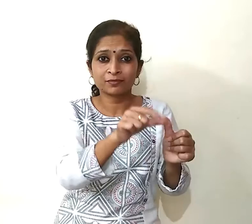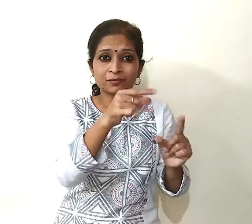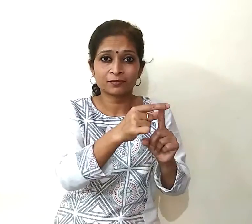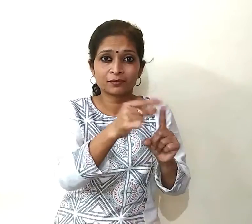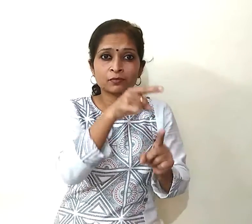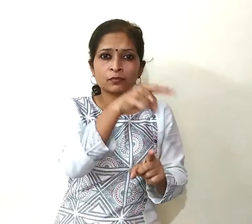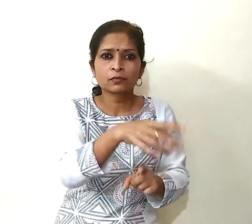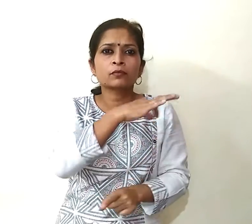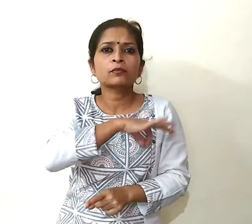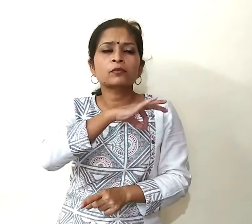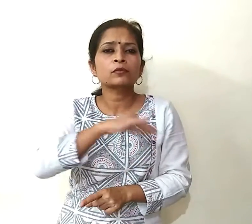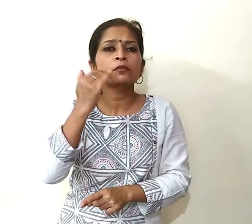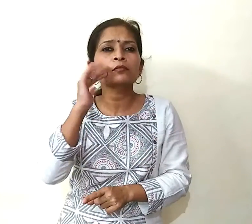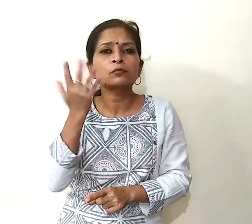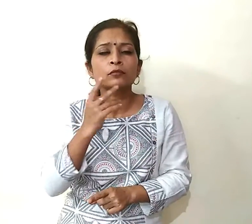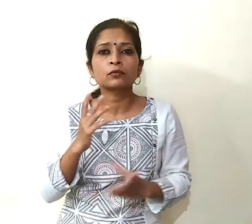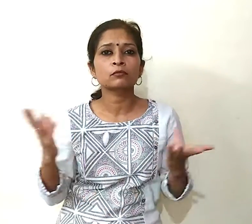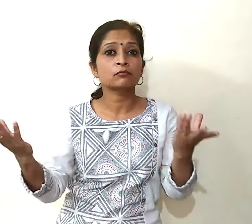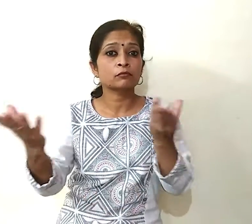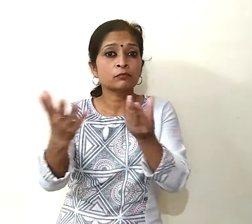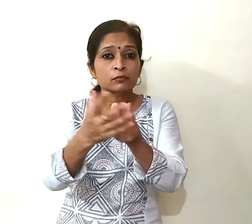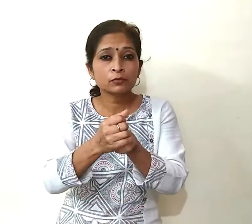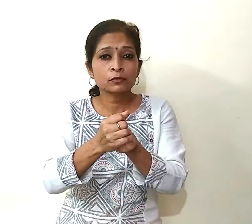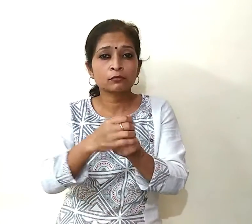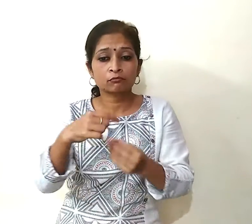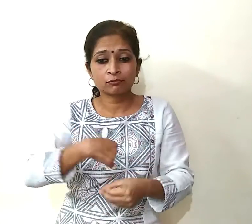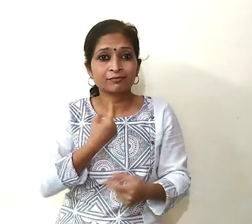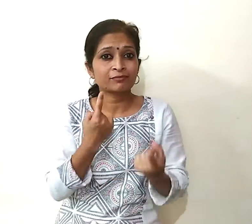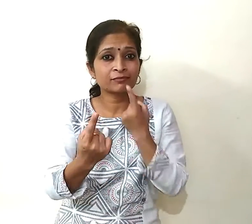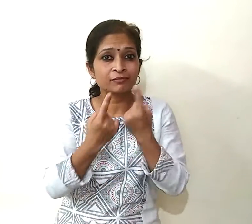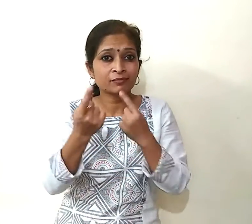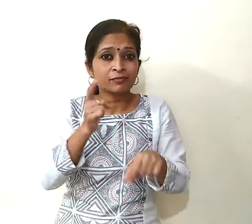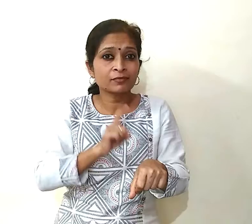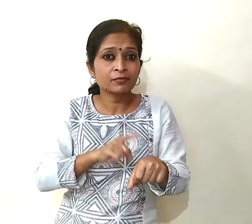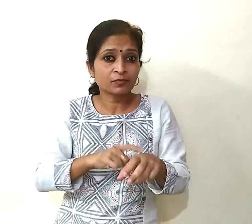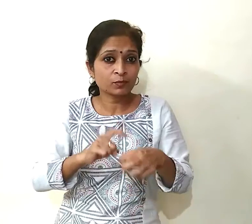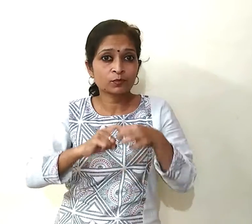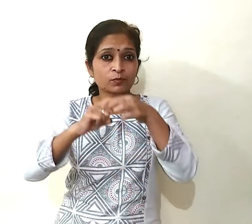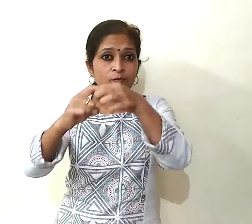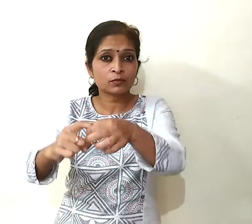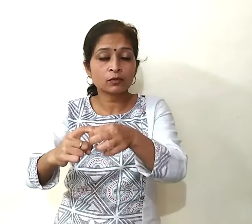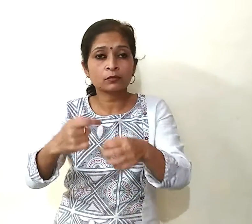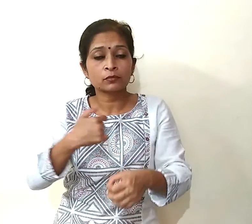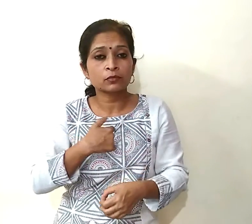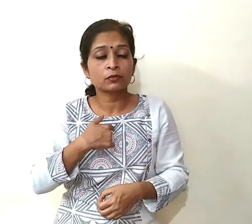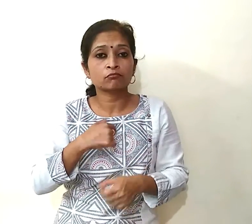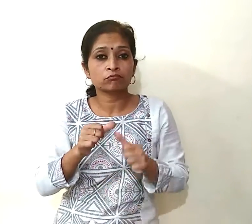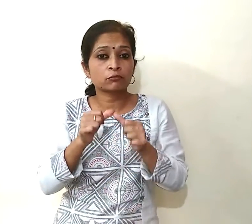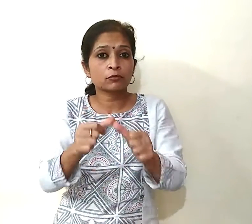से आप तभी लाभानवित होंगे जब आपके द्वारा स्वामुल्यांकन में पूछे गए प्रशनों का सच्चा एवं सटीक